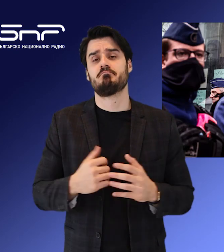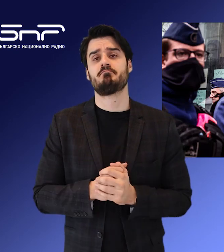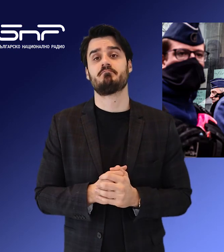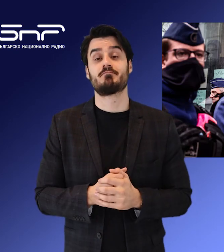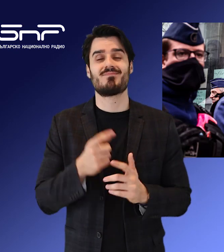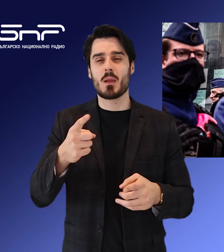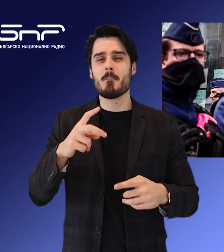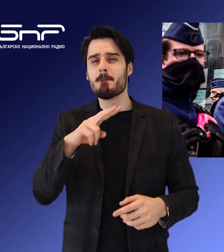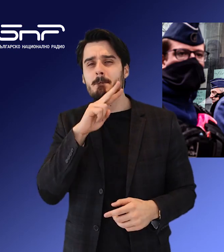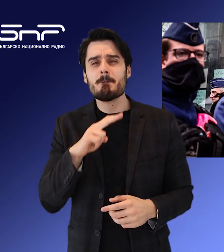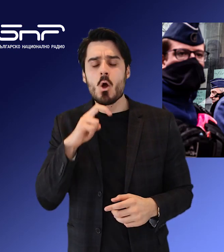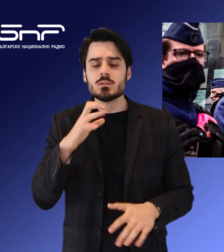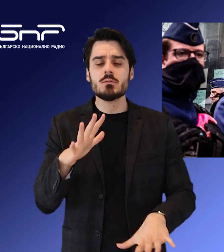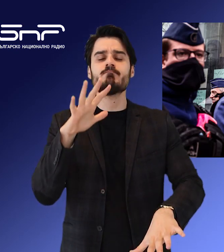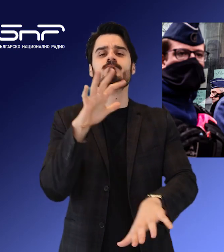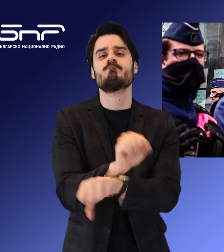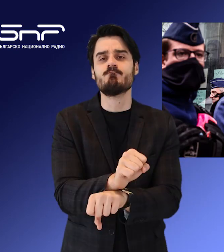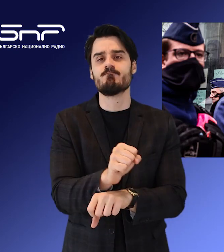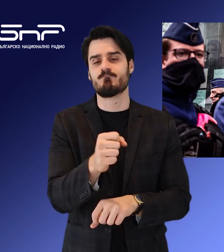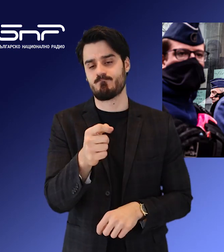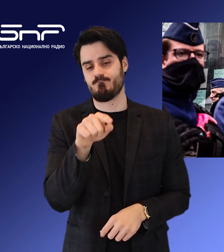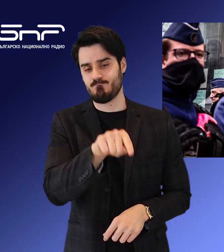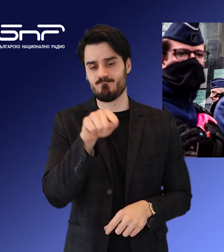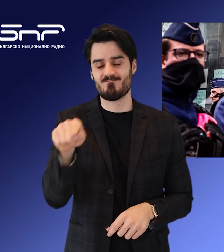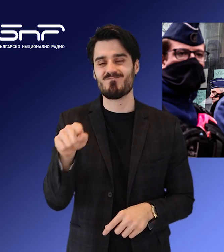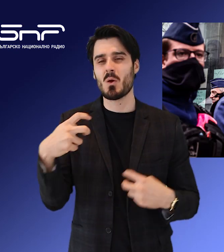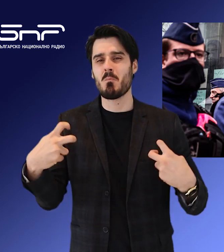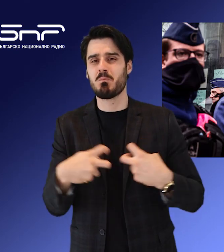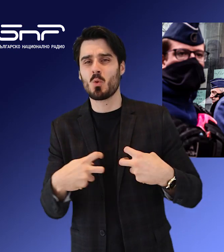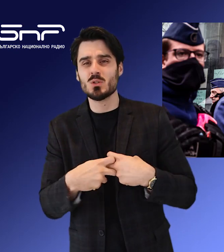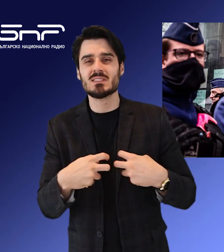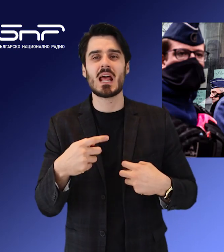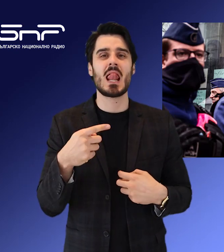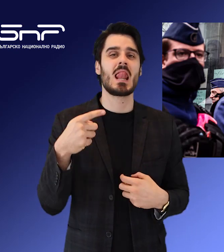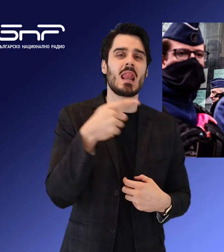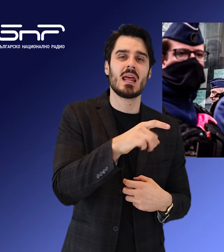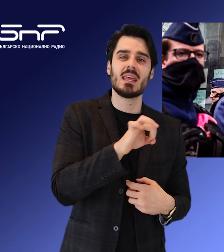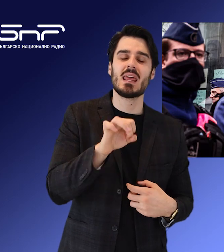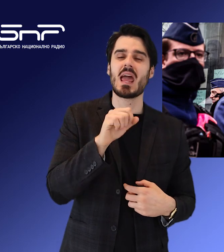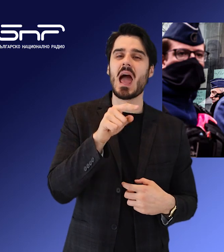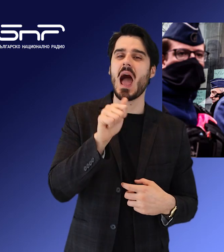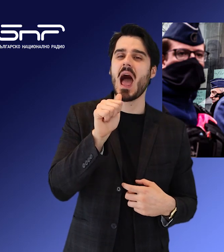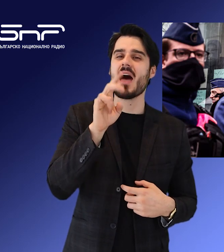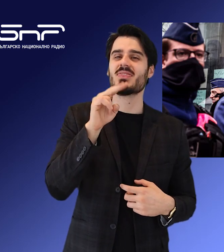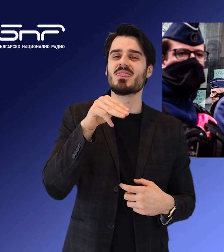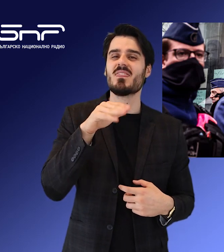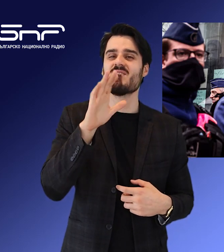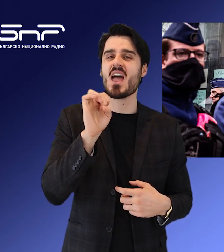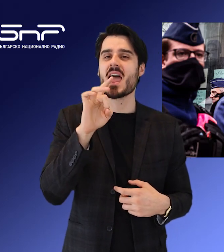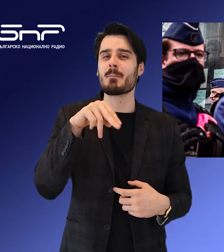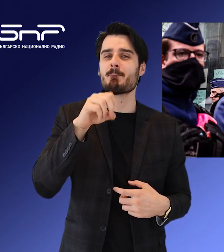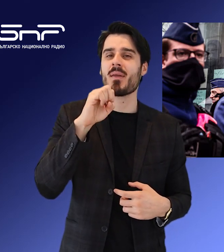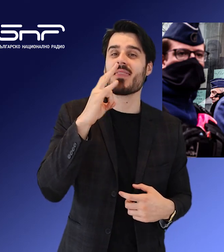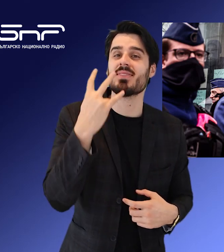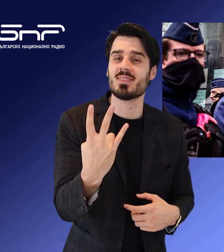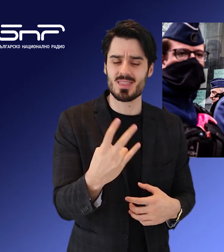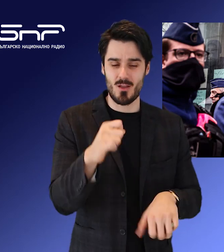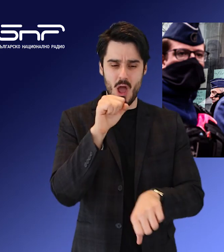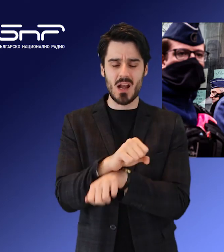за целта. Полицията залови двете действащи групи в Брюксел и в Антверпен в понеделник. Общият брой на арестуваните е седем